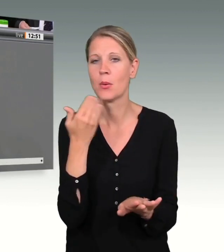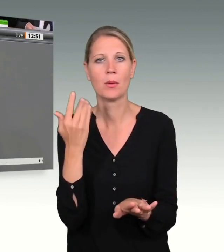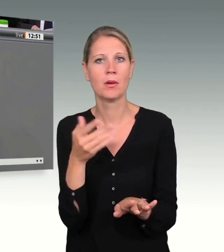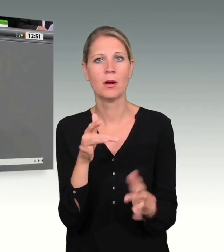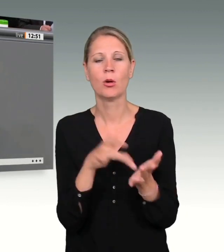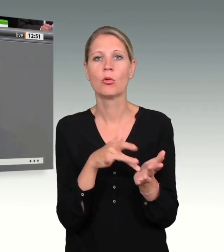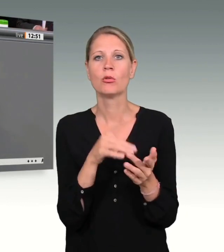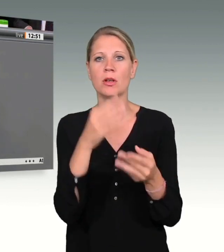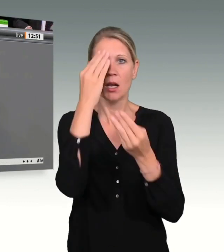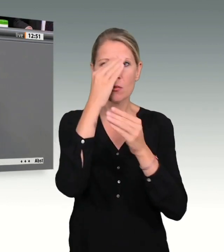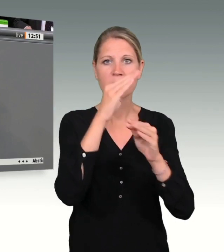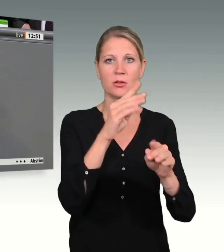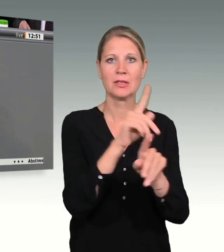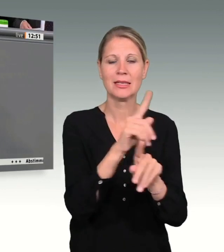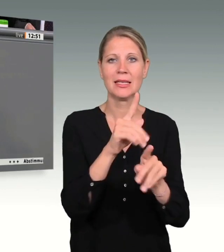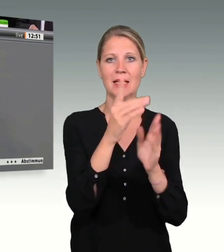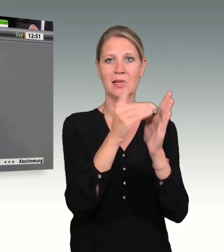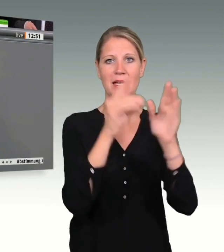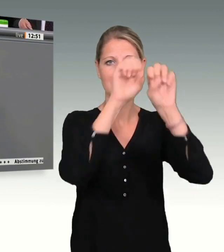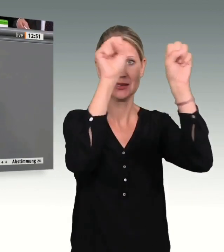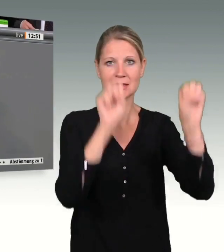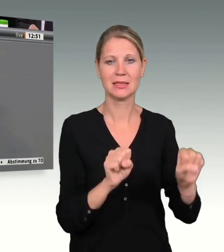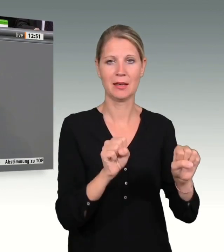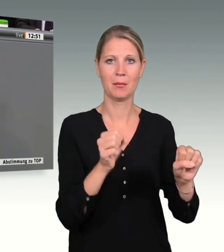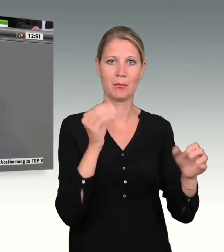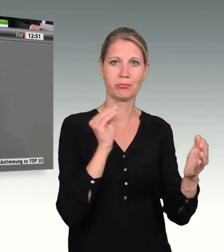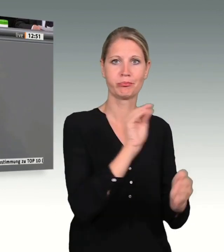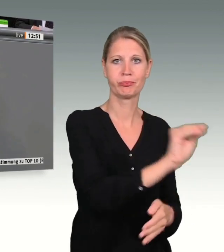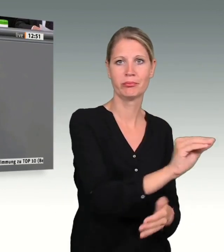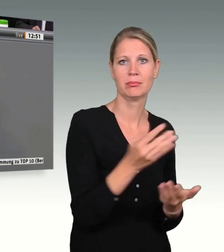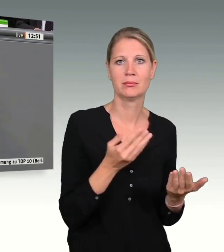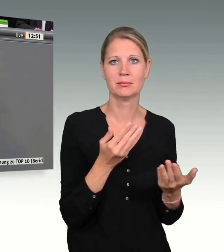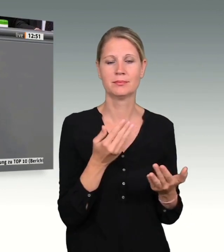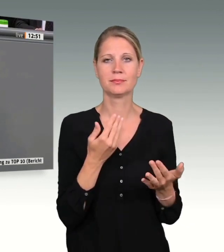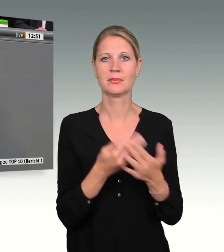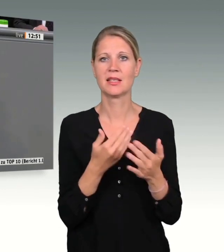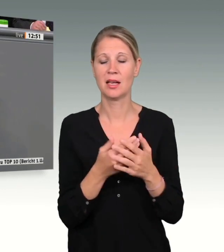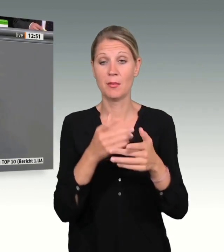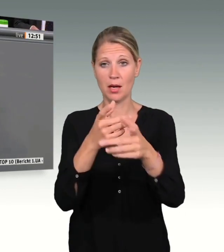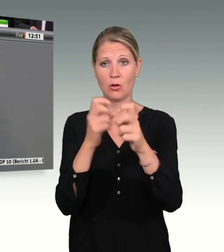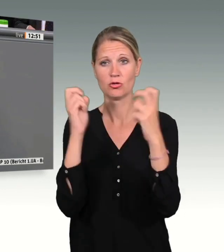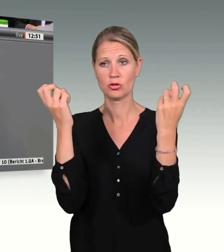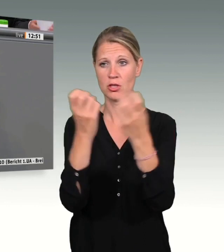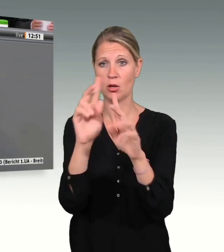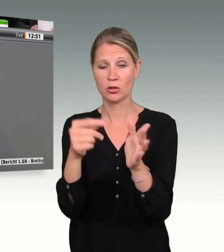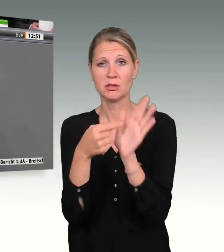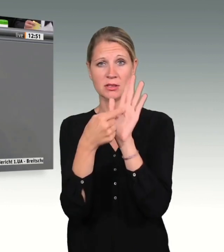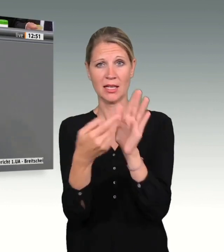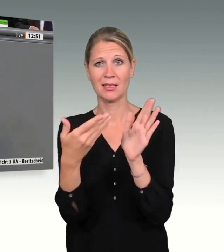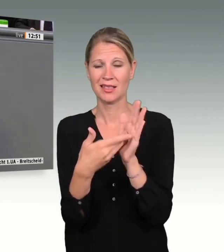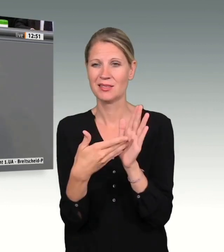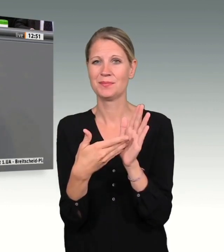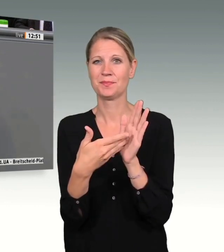eingeschmeißt war. Deswegen hat dieser Ausschuss auch offengelegt, dass wir im Schengen-Raum in Europa